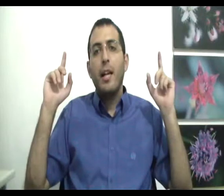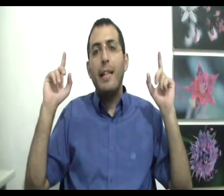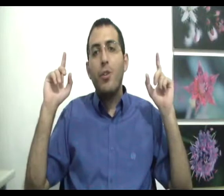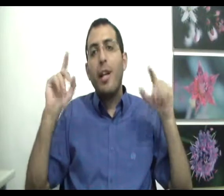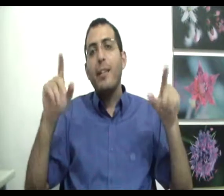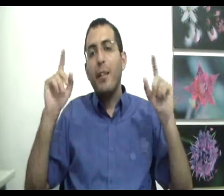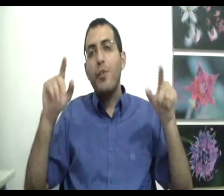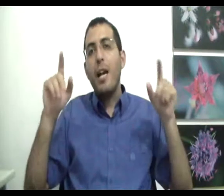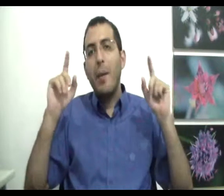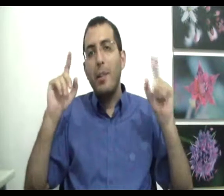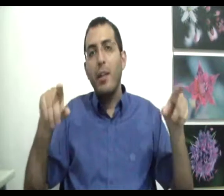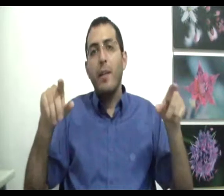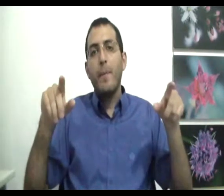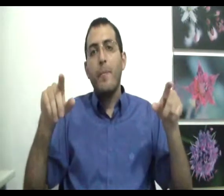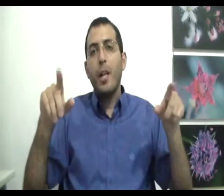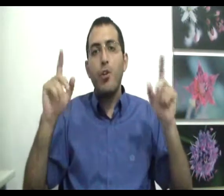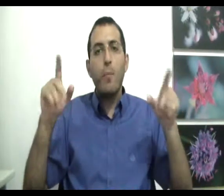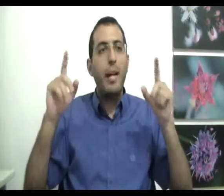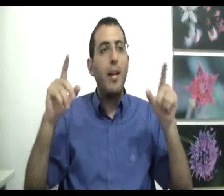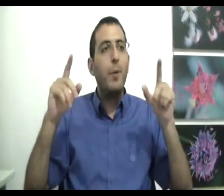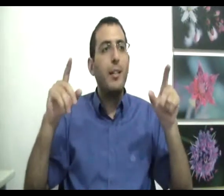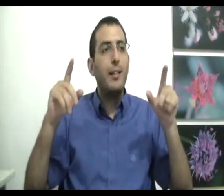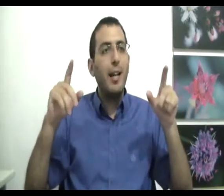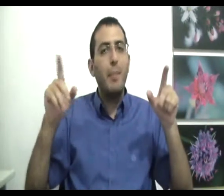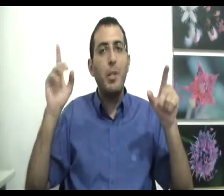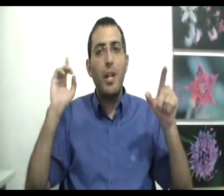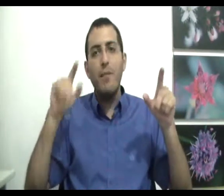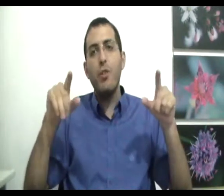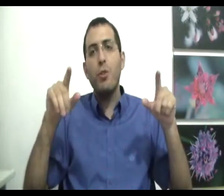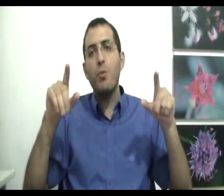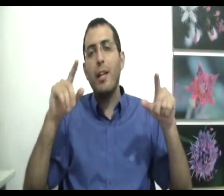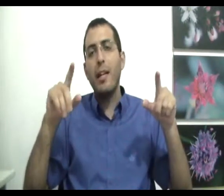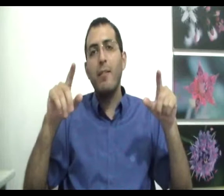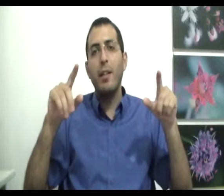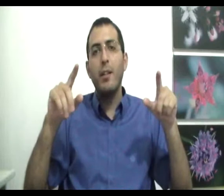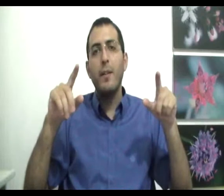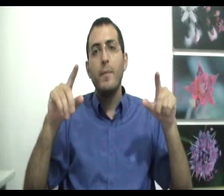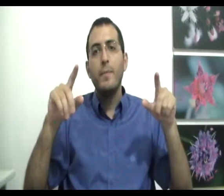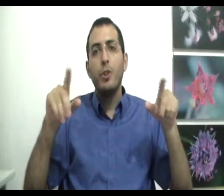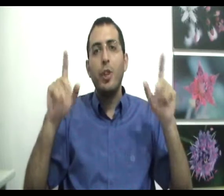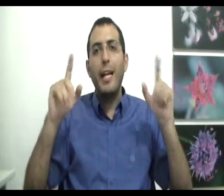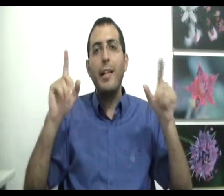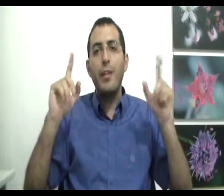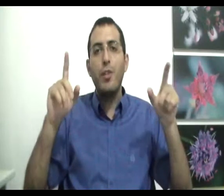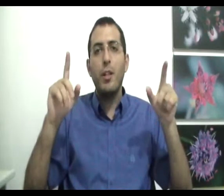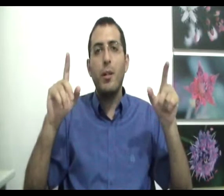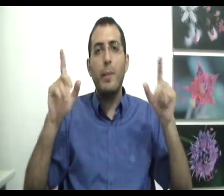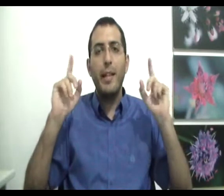את השקט הנפשי האמיתי לשום בלילה כמו הילד קטן בשלב הראשון הוא צריך להבין שאין קשר בין